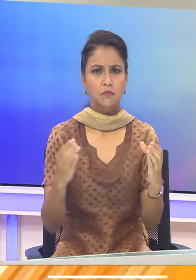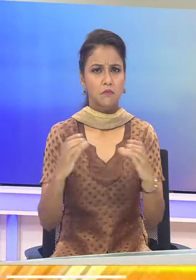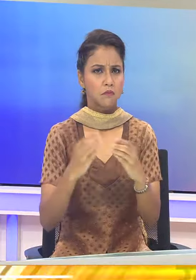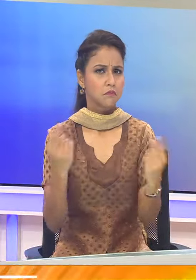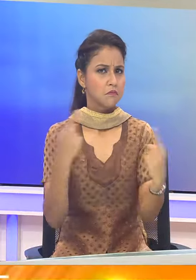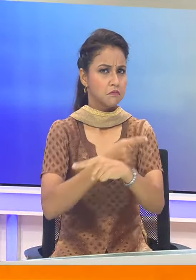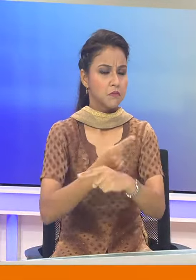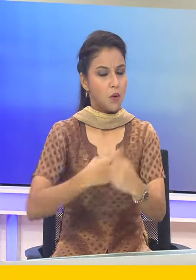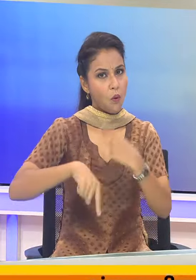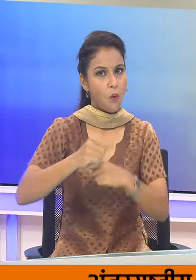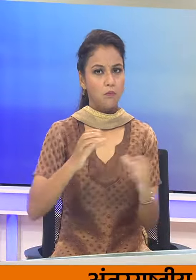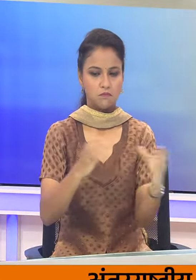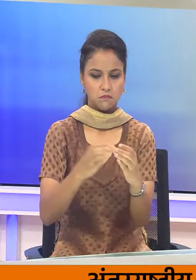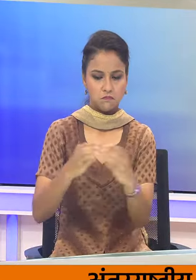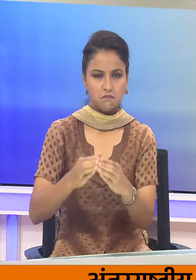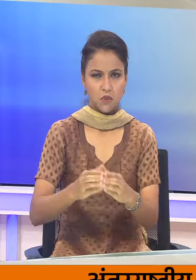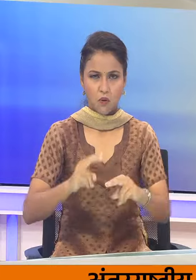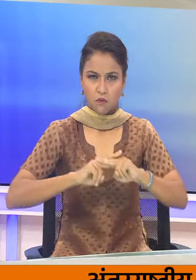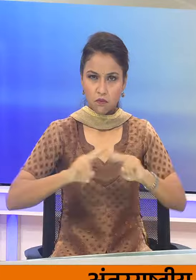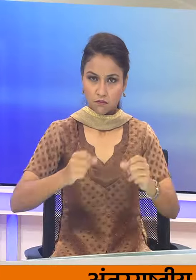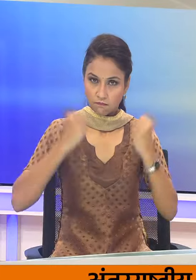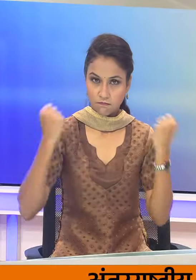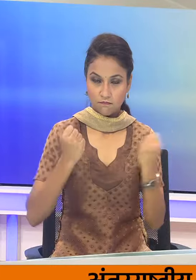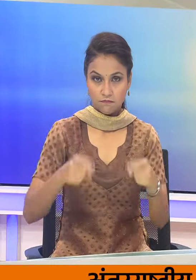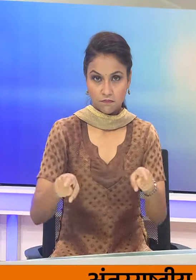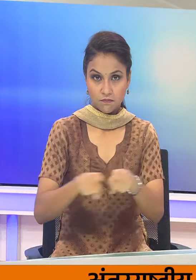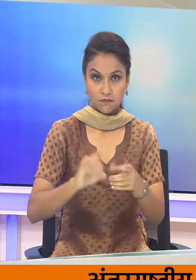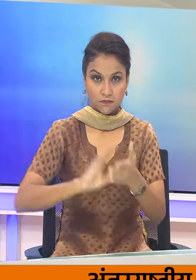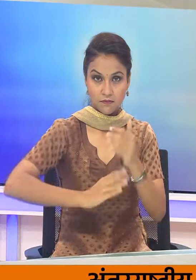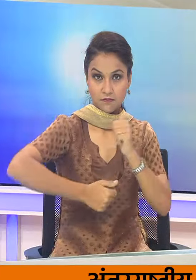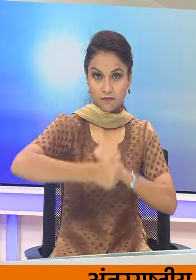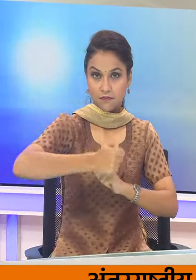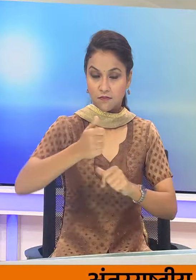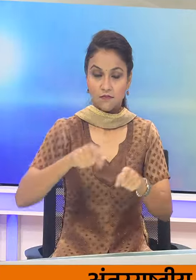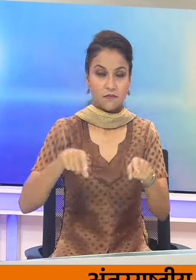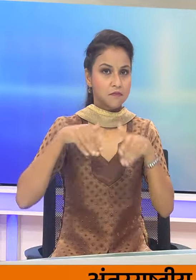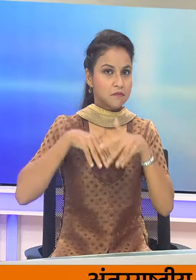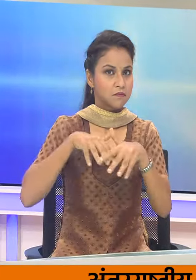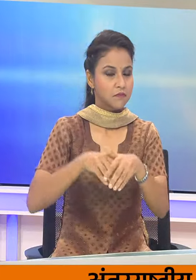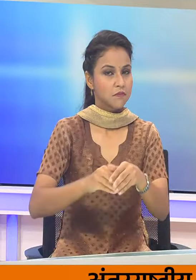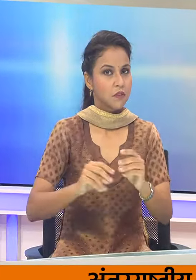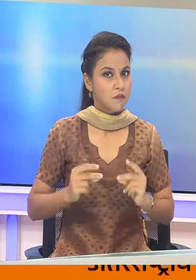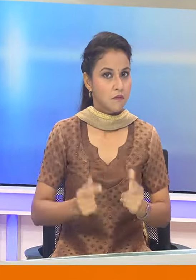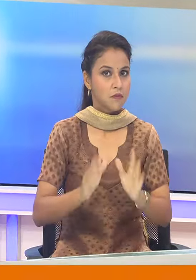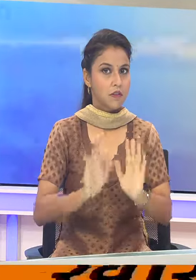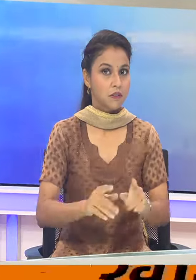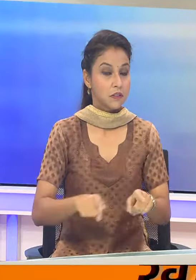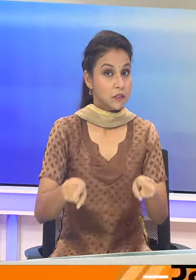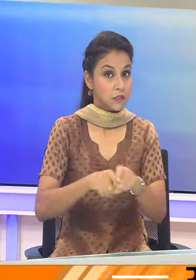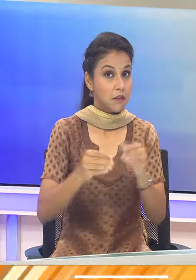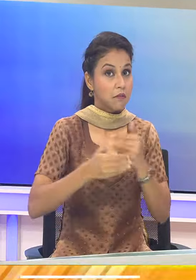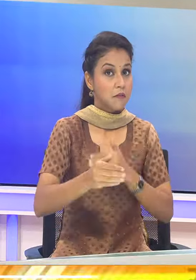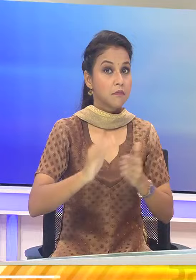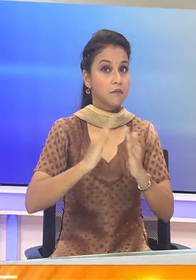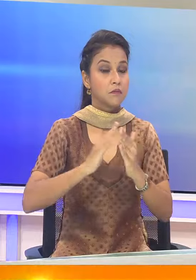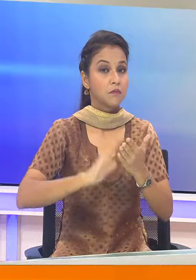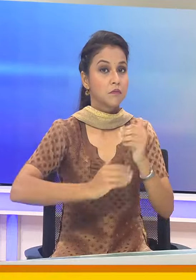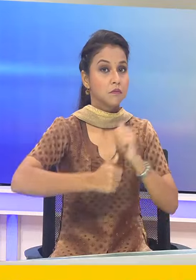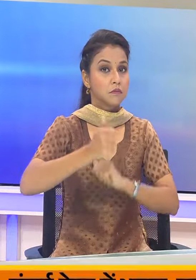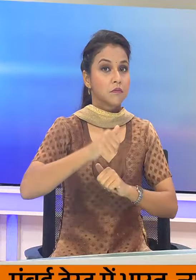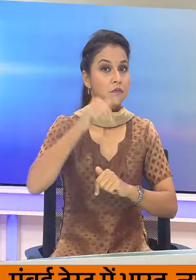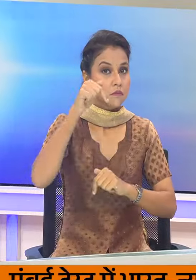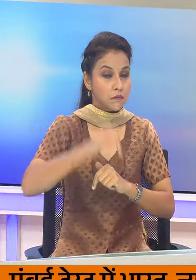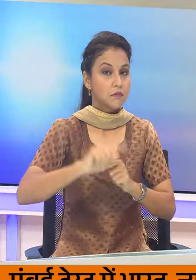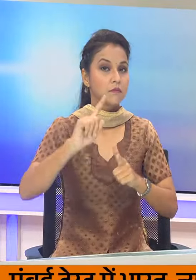सभी ने अपनी ताकत छोंग दी ऐसे में राज़े में नेताओं की चुनावी रेलियों का सिलसल अतेज हो चुका है इसी कड़ी में ग्रह मंत्रे अमिच शा आज